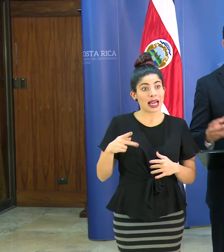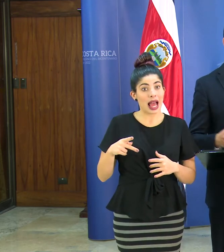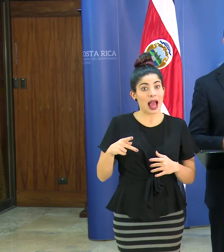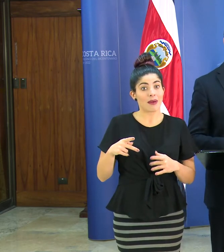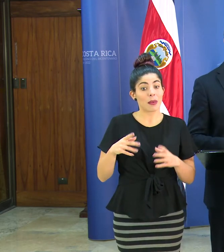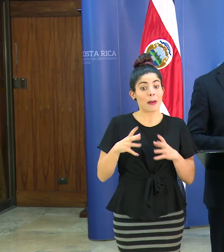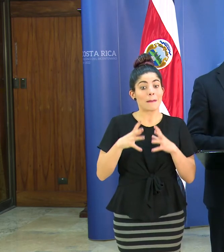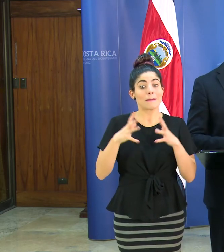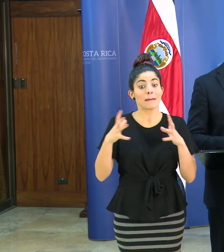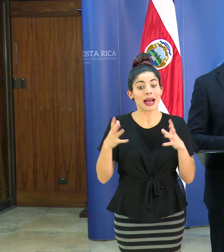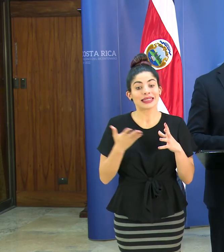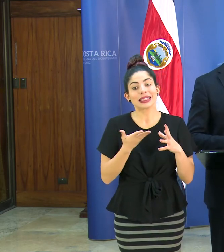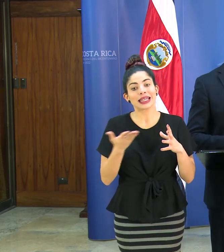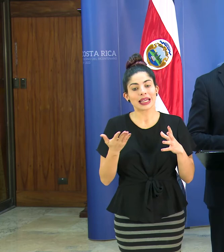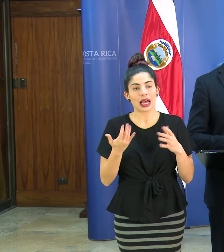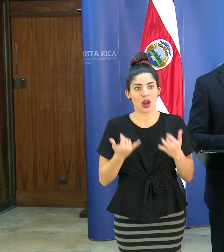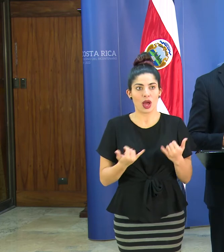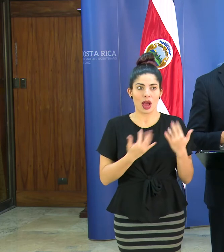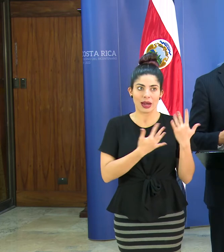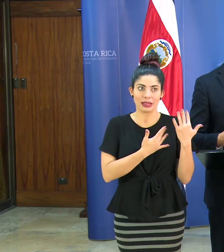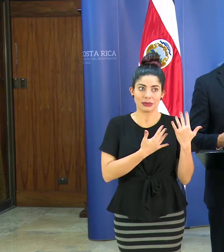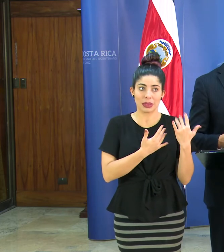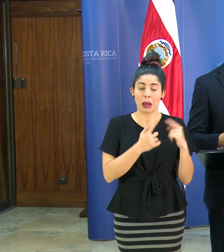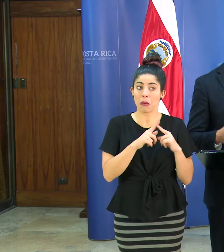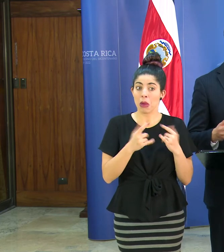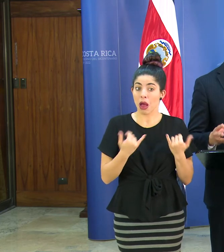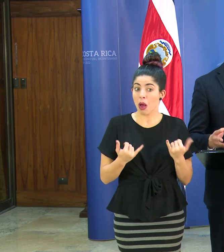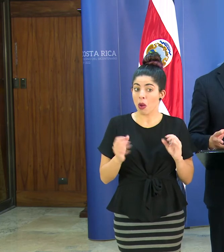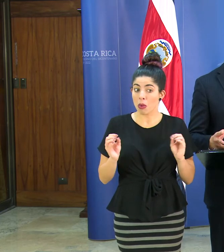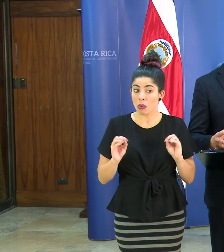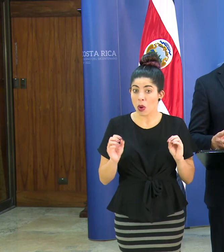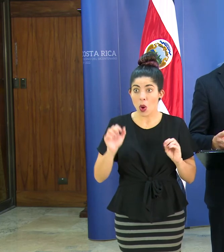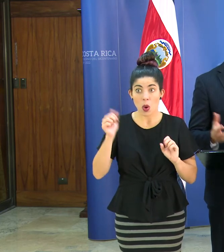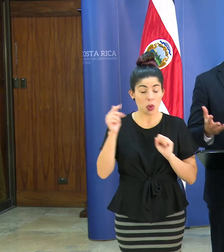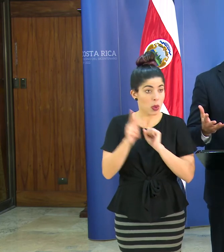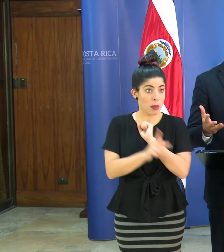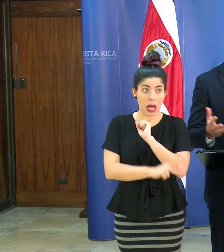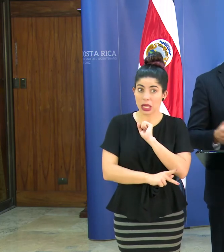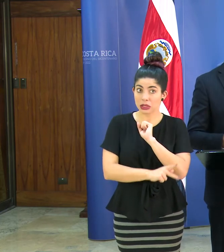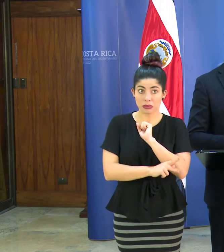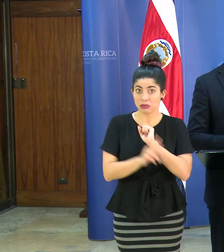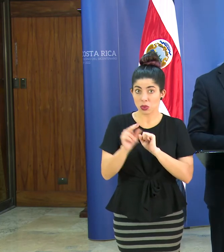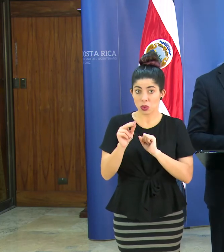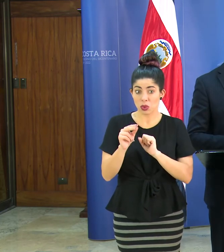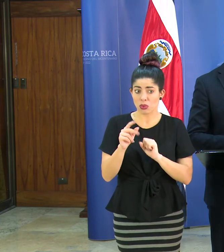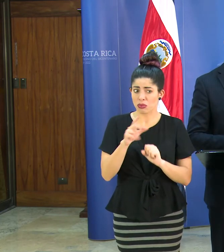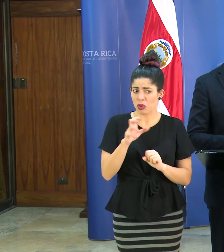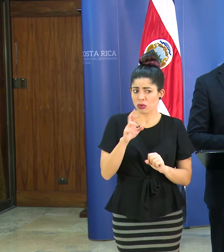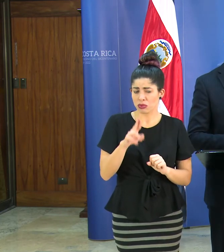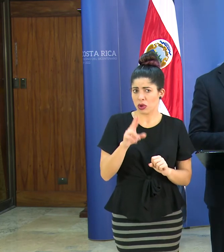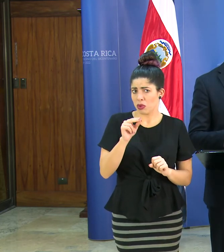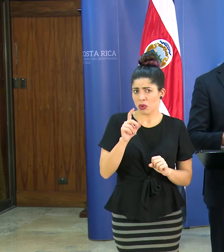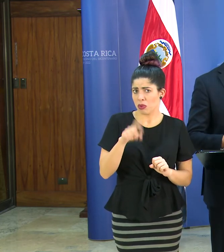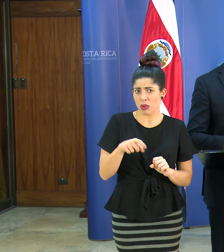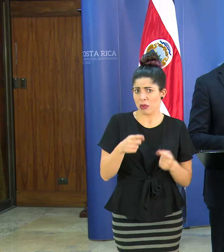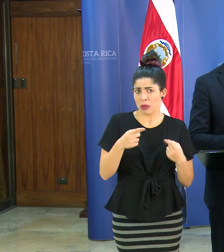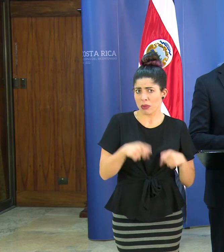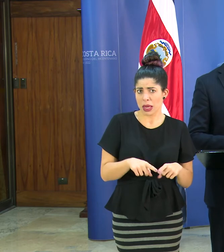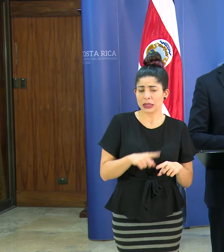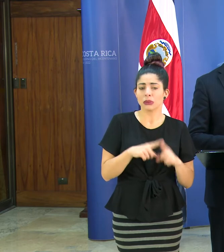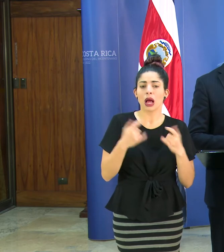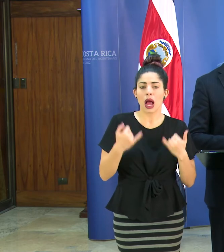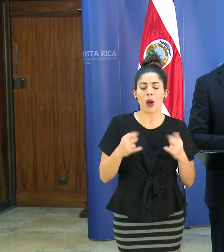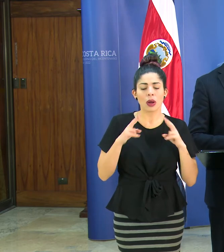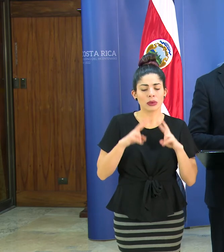mucho mayor a lo esperado y eso no lo hemos visto en otros países no tendría por qué ser Costa Rica la excepción pero lo estamos